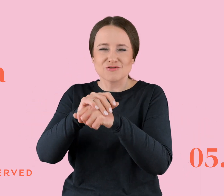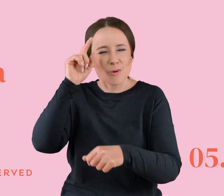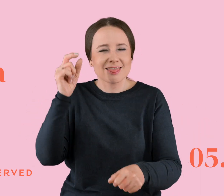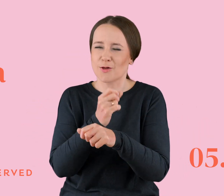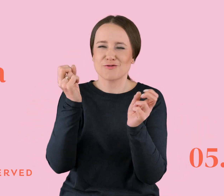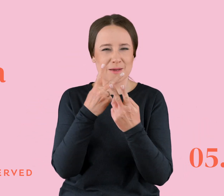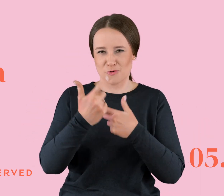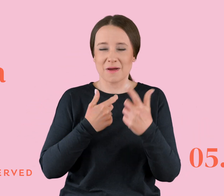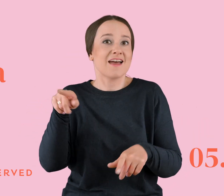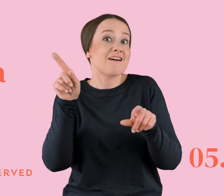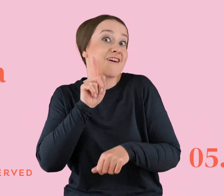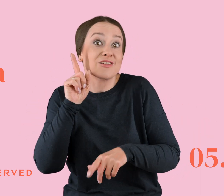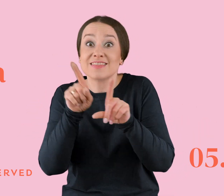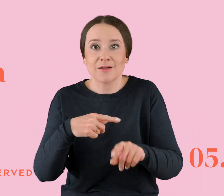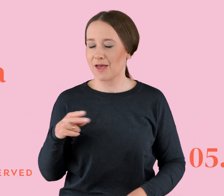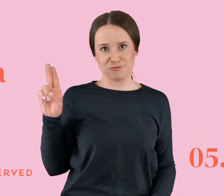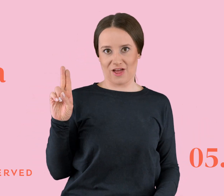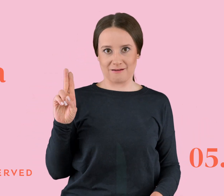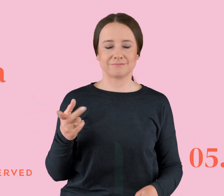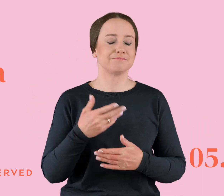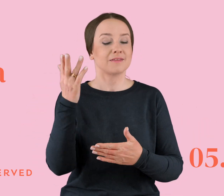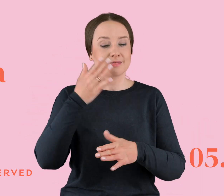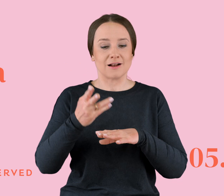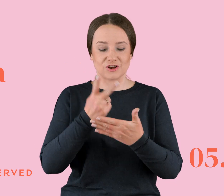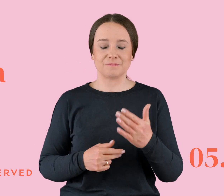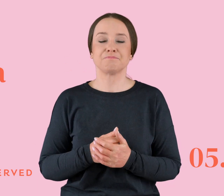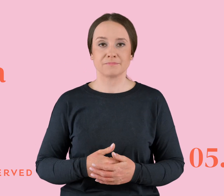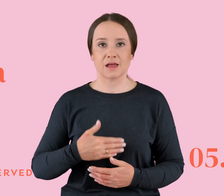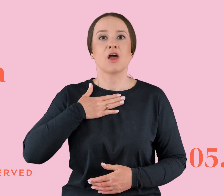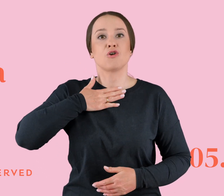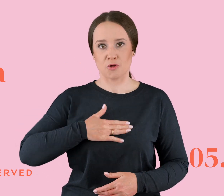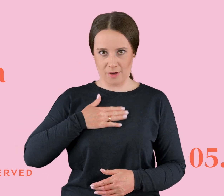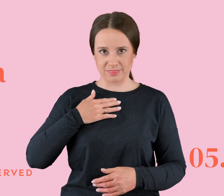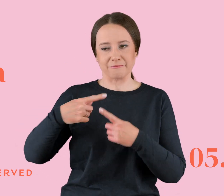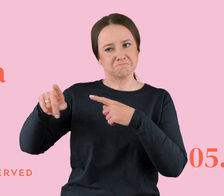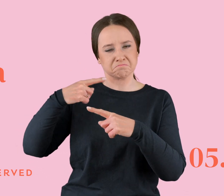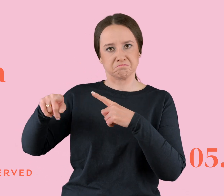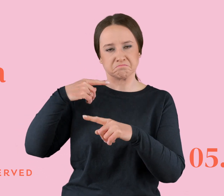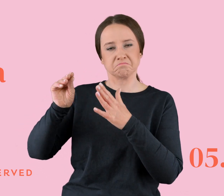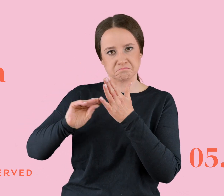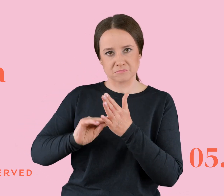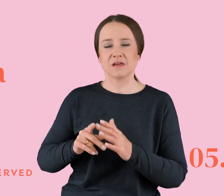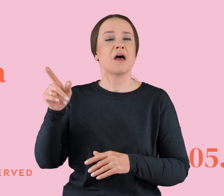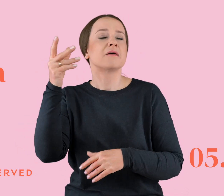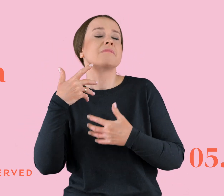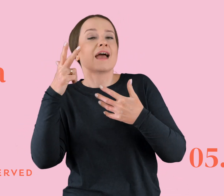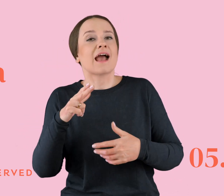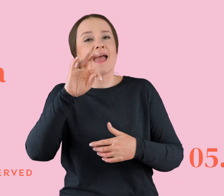kolesi zresztą też. Przysięgam, przysięgam. Czytam. Sobota, piszemy ze sobą. Ona pisze, że ma ochotę na KFC, ale dowóz do niej nie